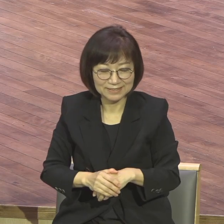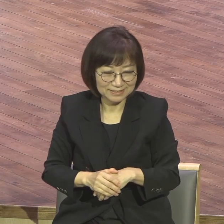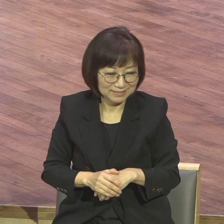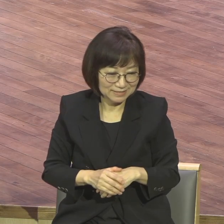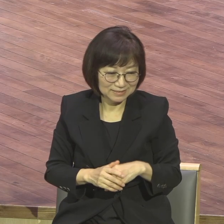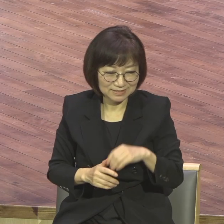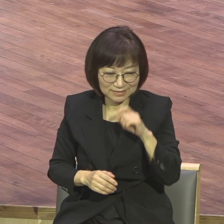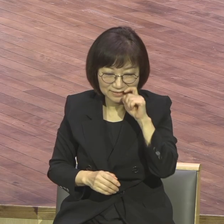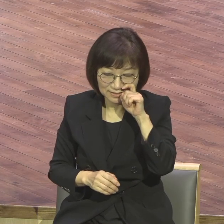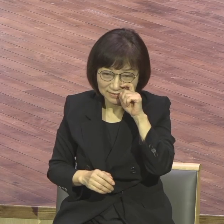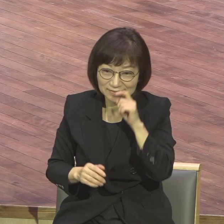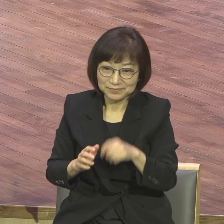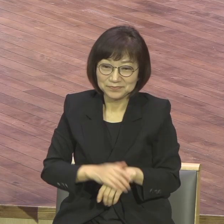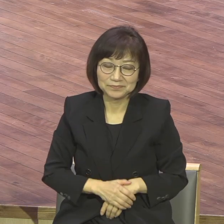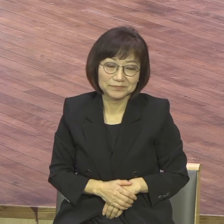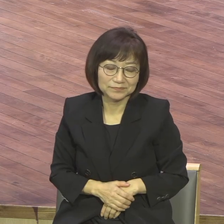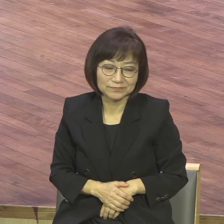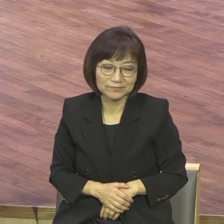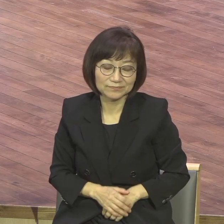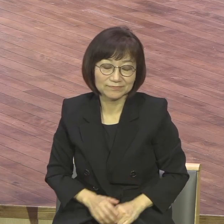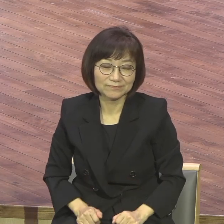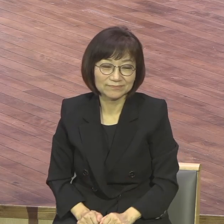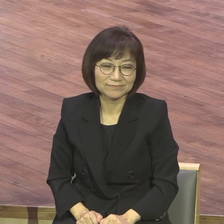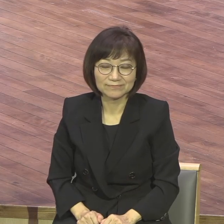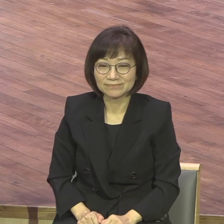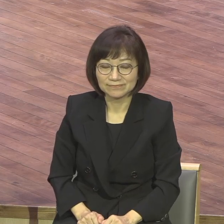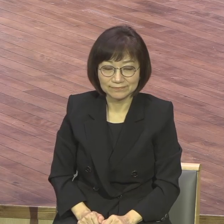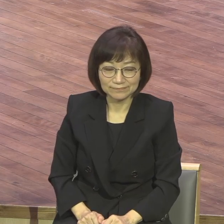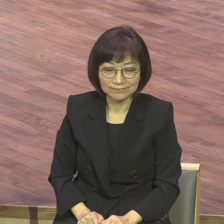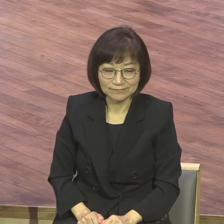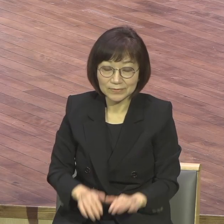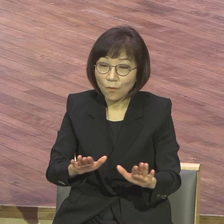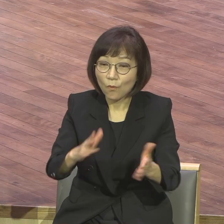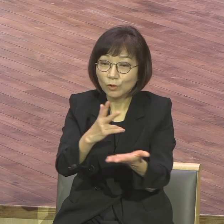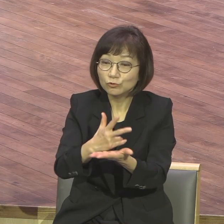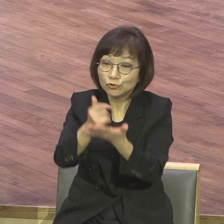바탕에는 뭐가 있어요 주일날이 뭡니까 예수님의 부활한 날이에요